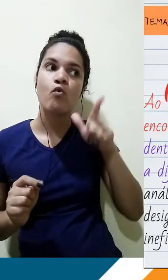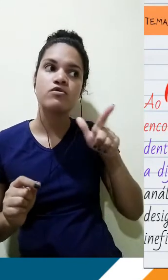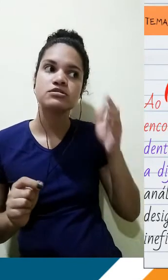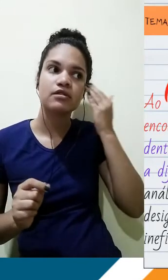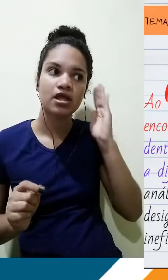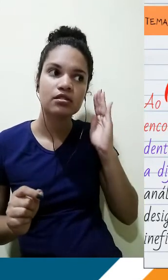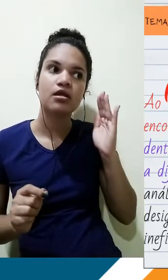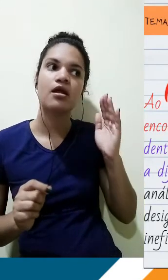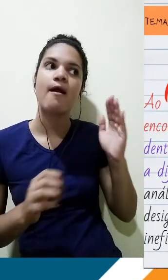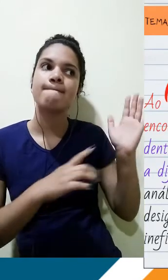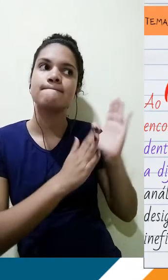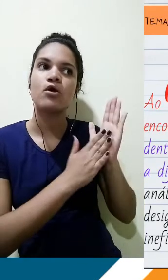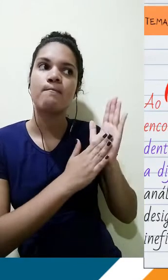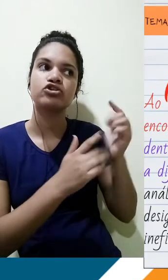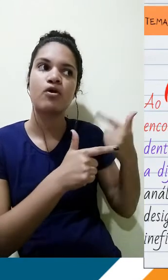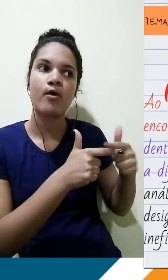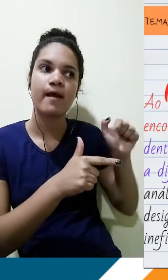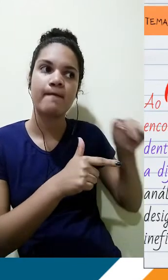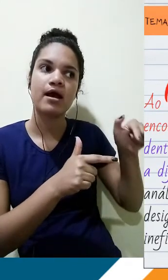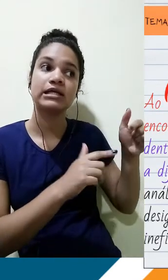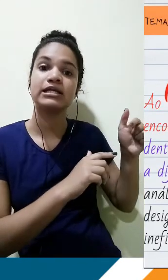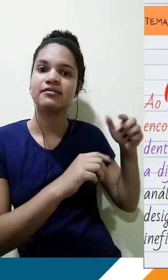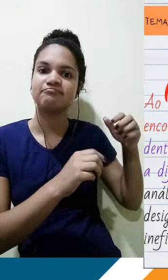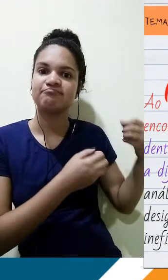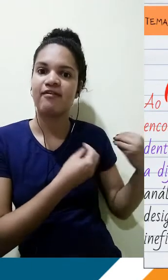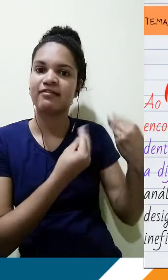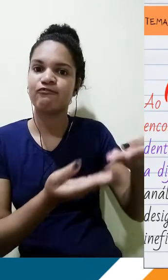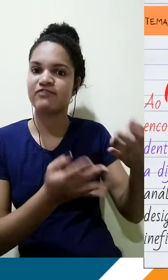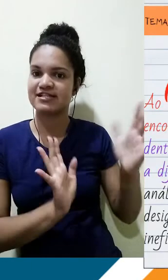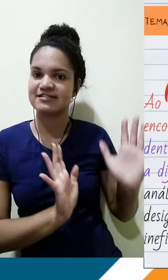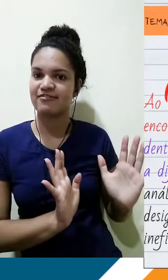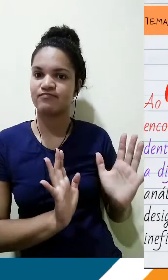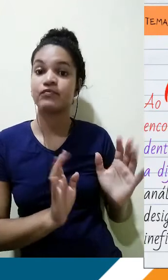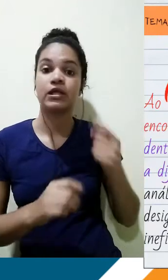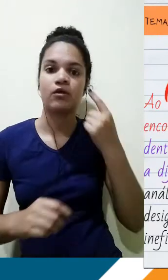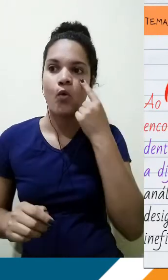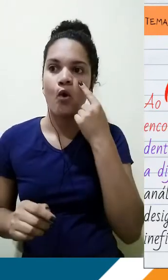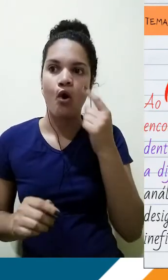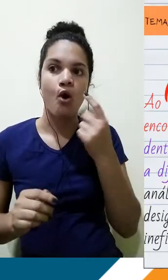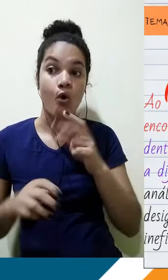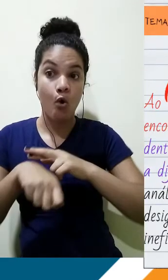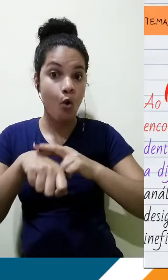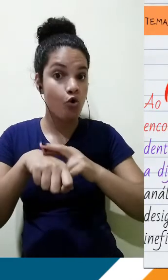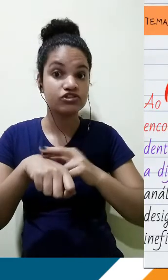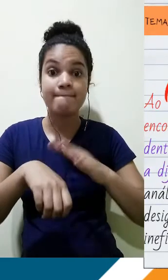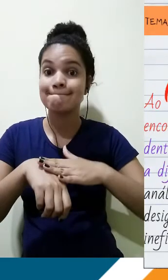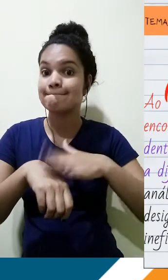a proposta de problematização que a banca buscava oferecer a você. Então, essa parte em roxa é uma das fundamentais. Infelizmente,